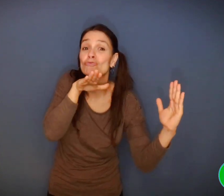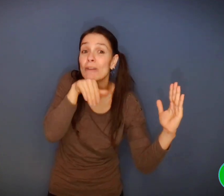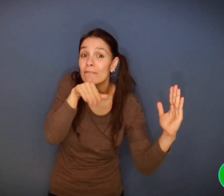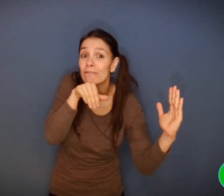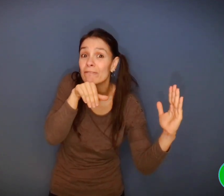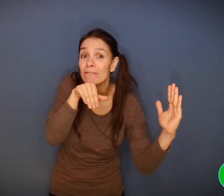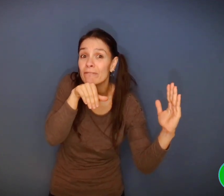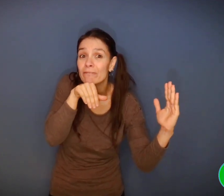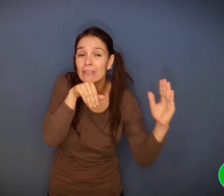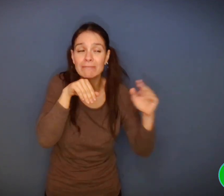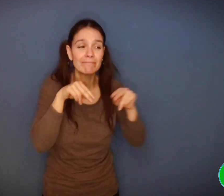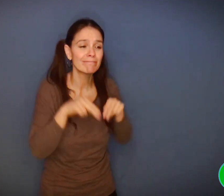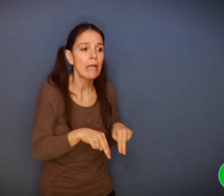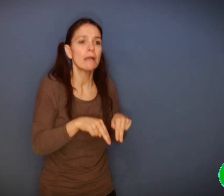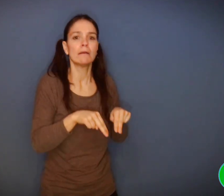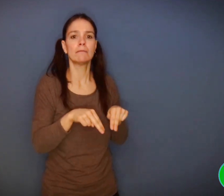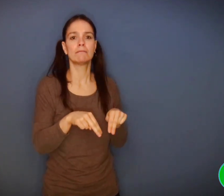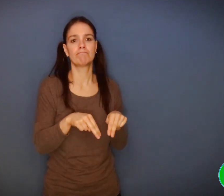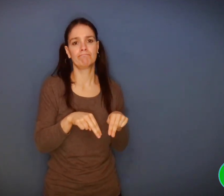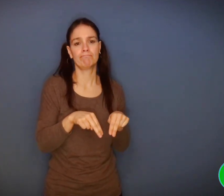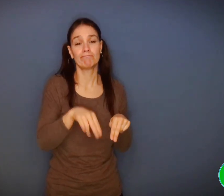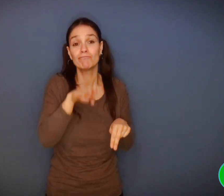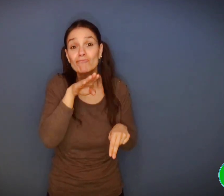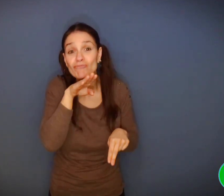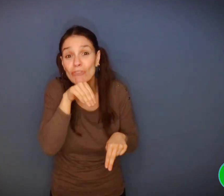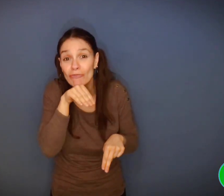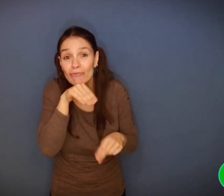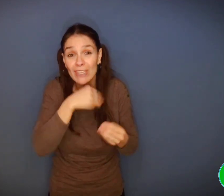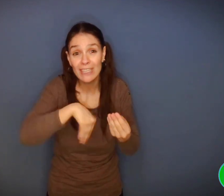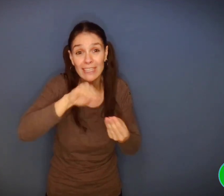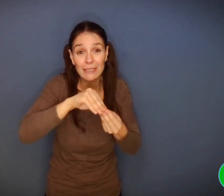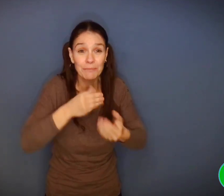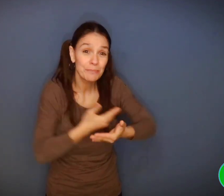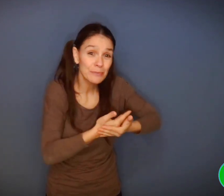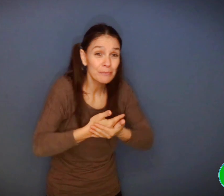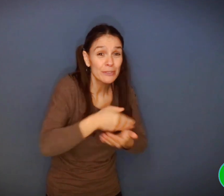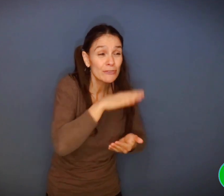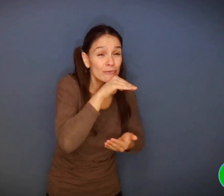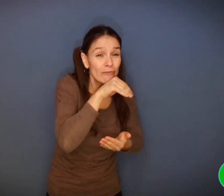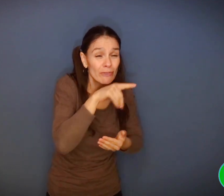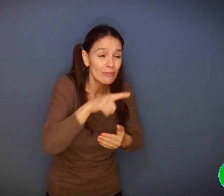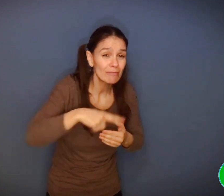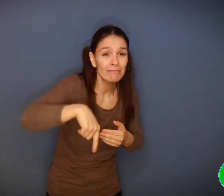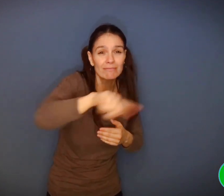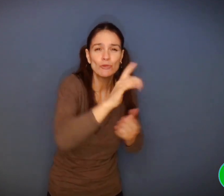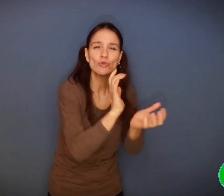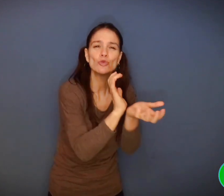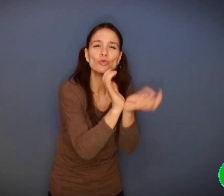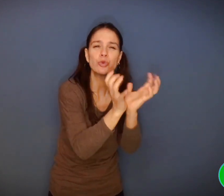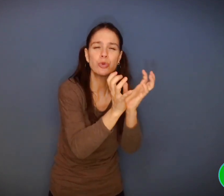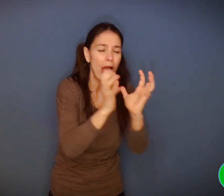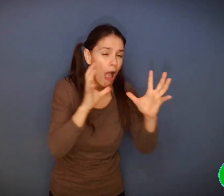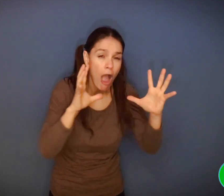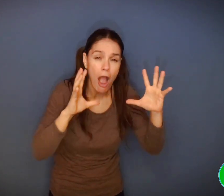» « Dans les tables, Ginette et ses chevraux ont mangé tous les choux.